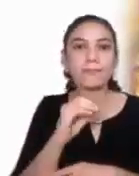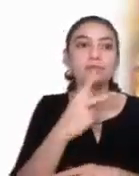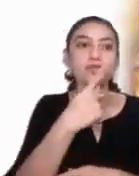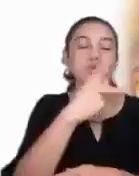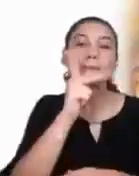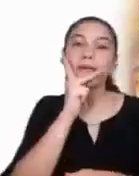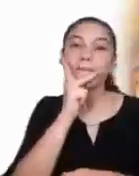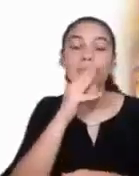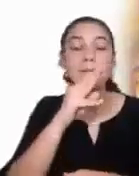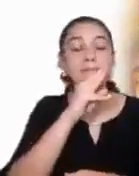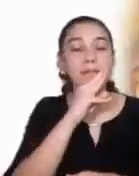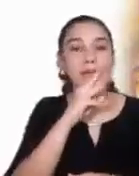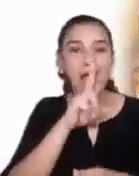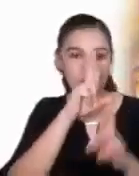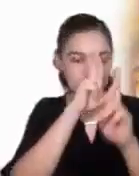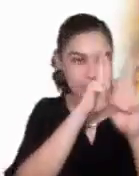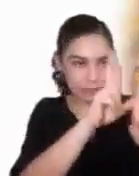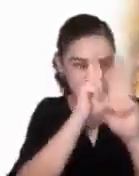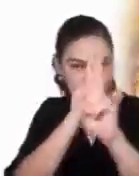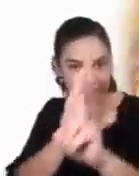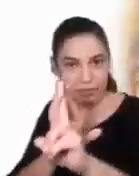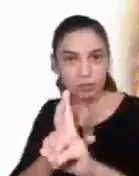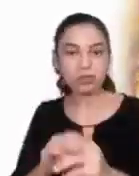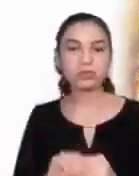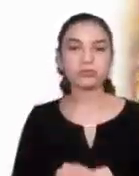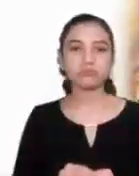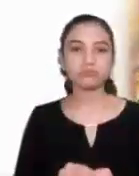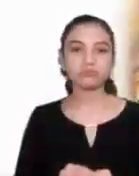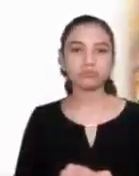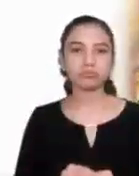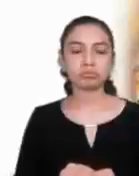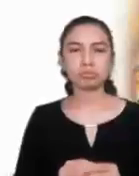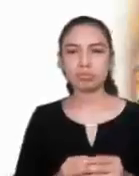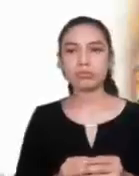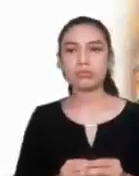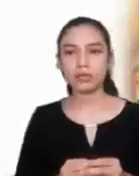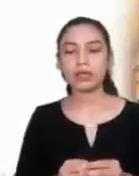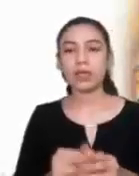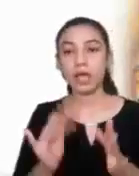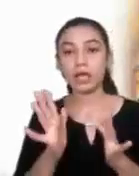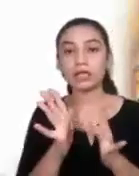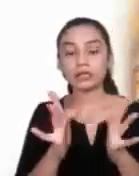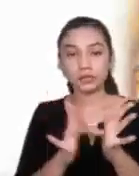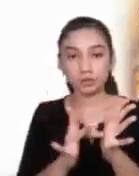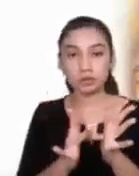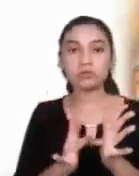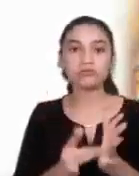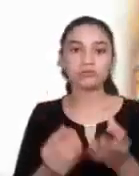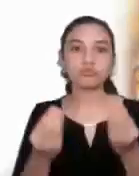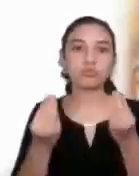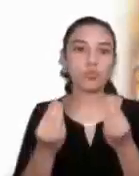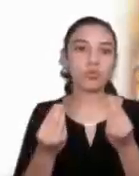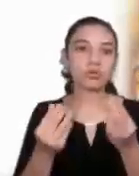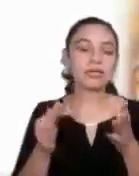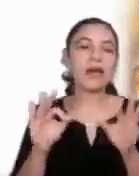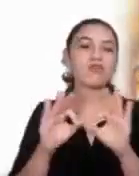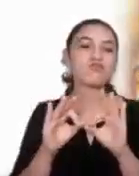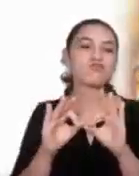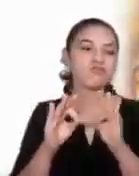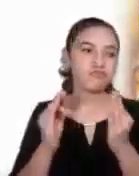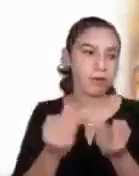y a tu madre. No insiste, Jesús, en muchas celebraciones o mucho culto.